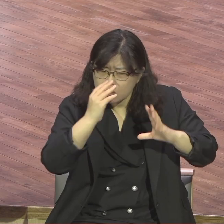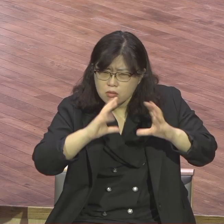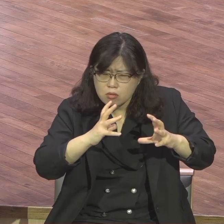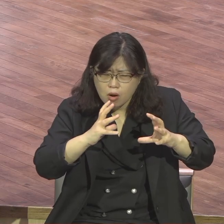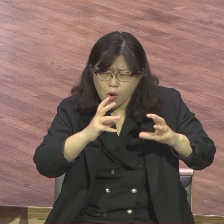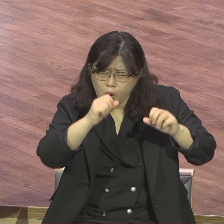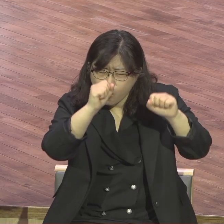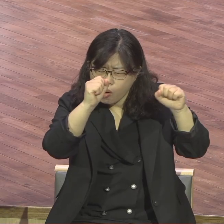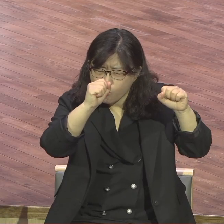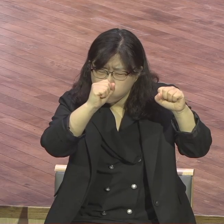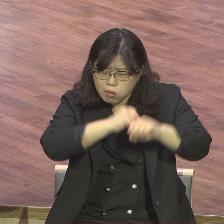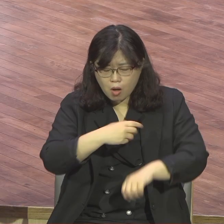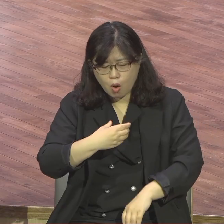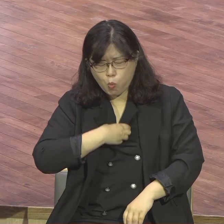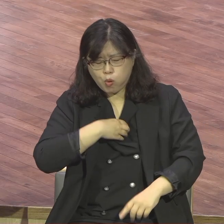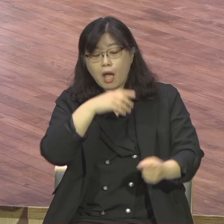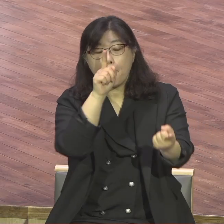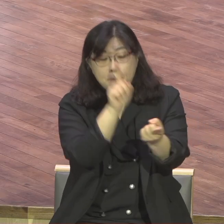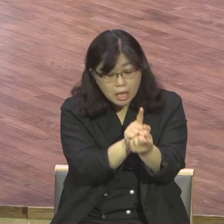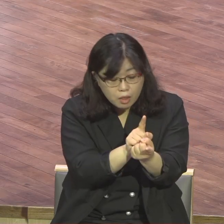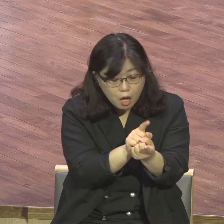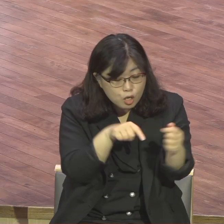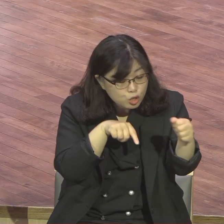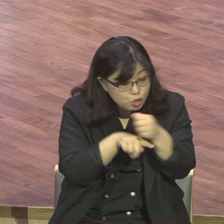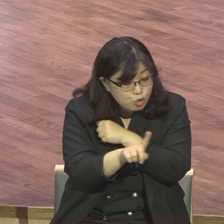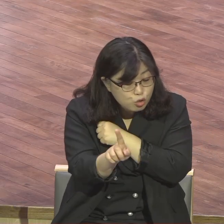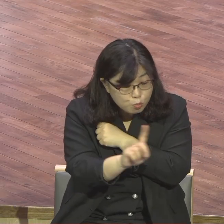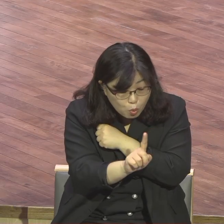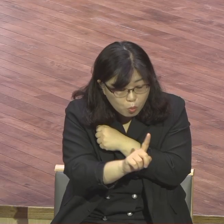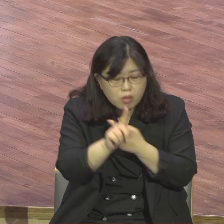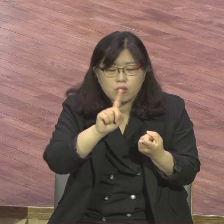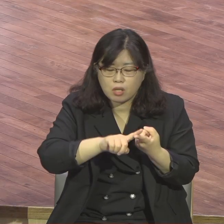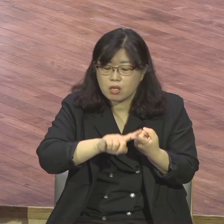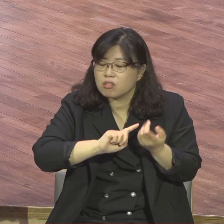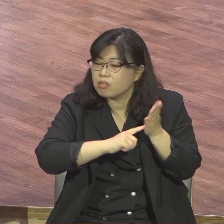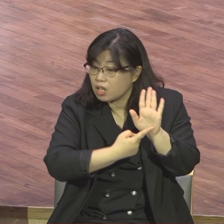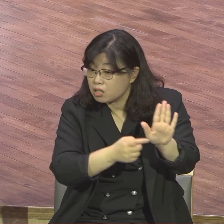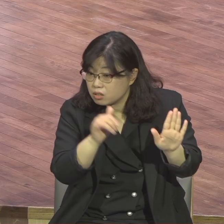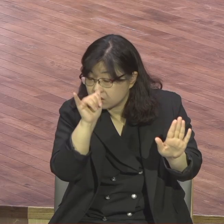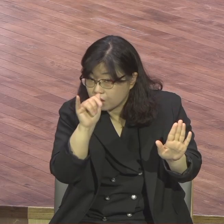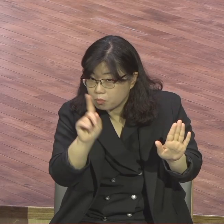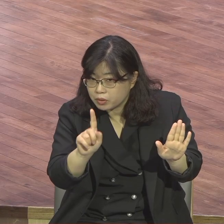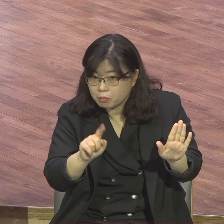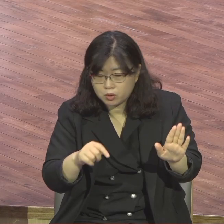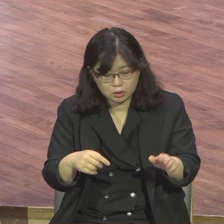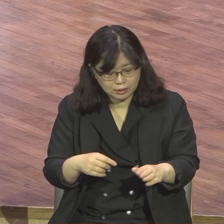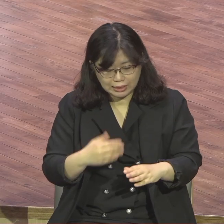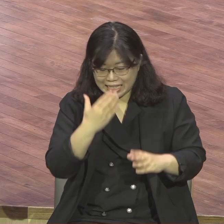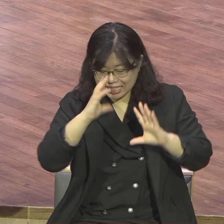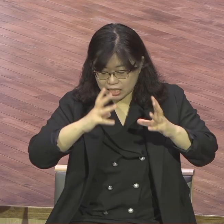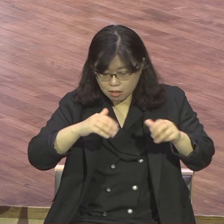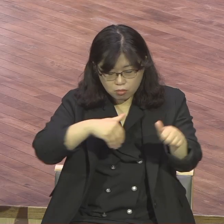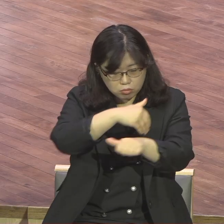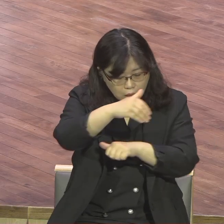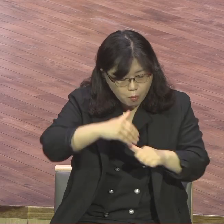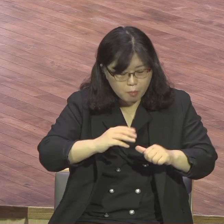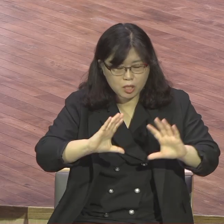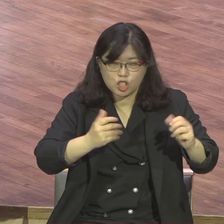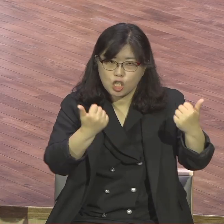왔는가를 그렇게 진단하는 것으로 시작을 하는데 당시 상황을 보면 이스라엘이 정치적으로, 경제적으로,